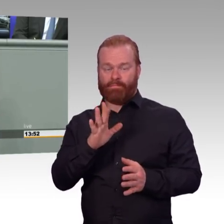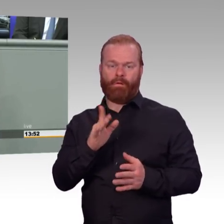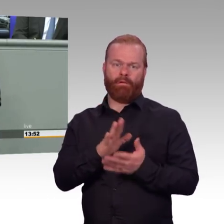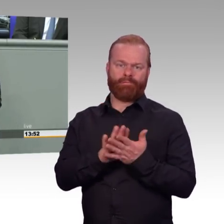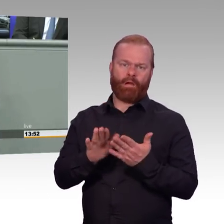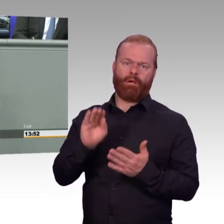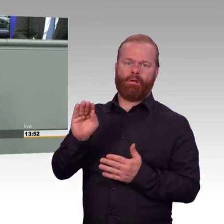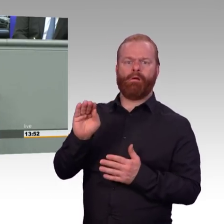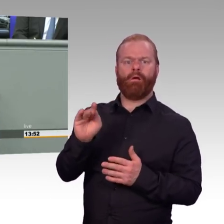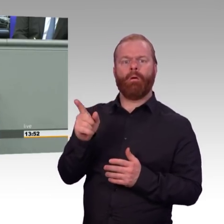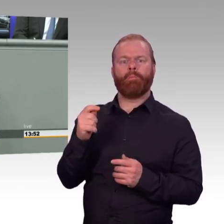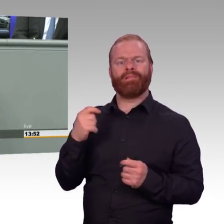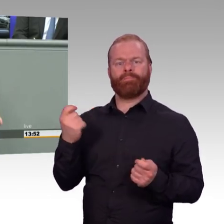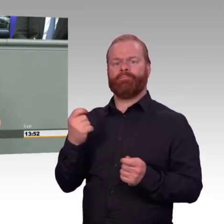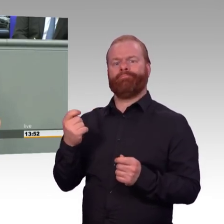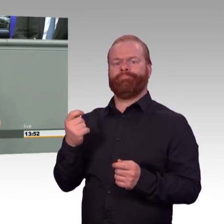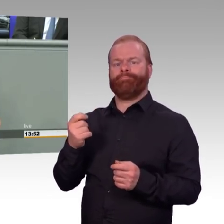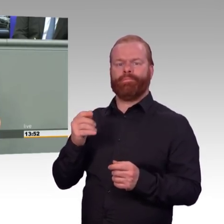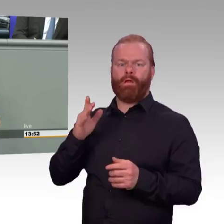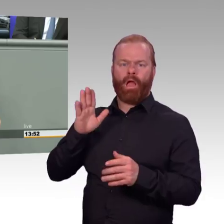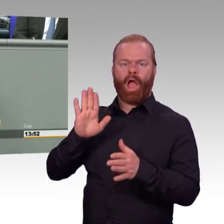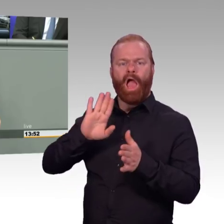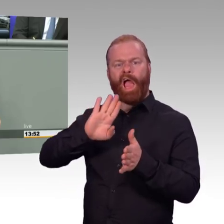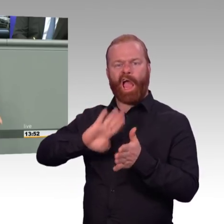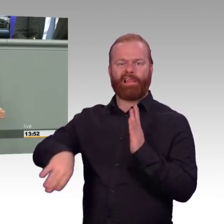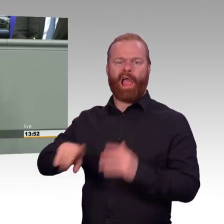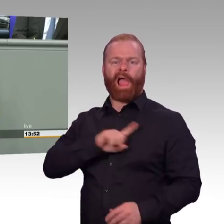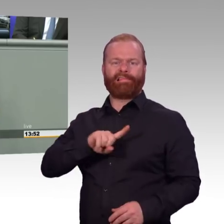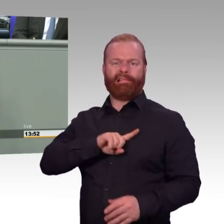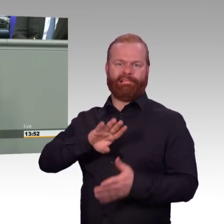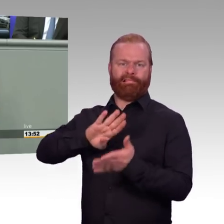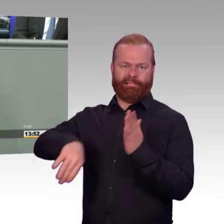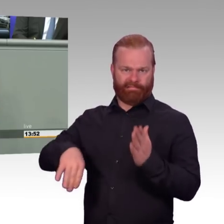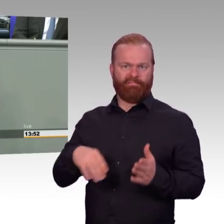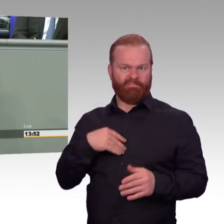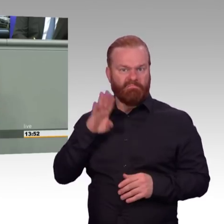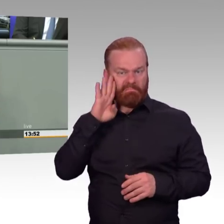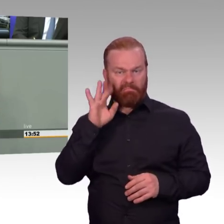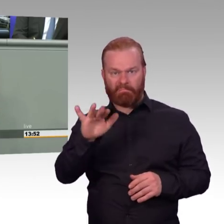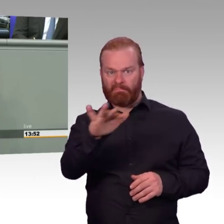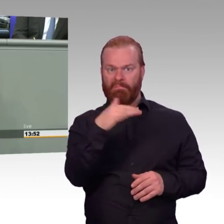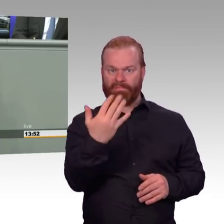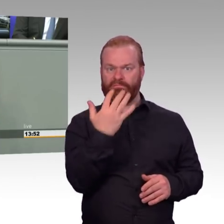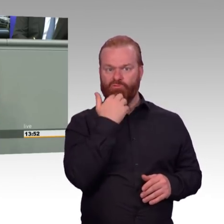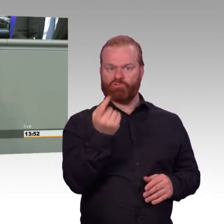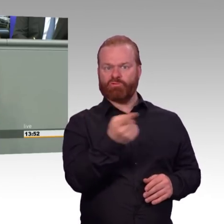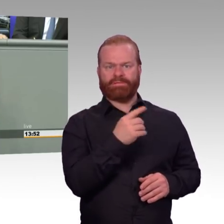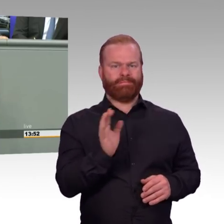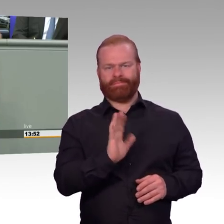Zudem müssen auch Voraussetzungen im Rahmen der Versorgungssicherheit geprüft werden. Es ist ja keine Lotterie, welches Kraftwerk als erstes von Netz